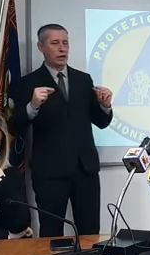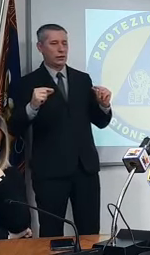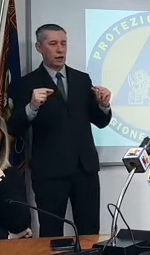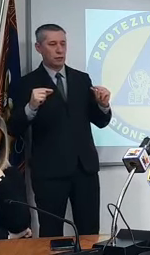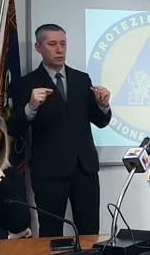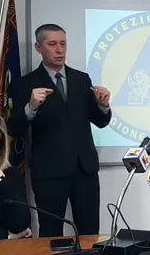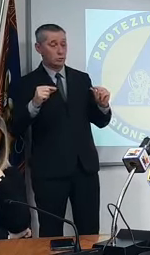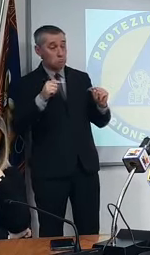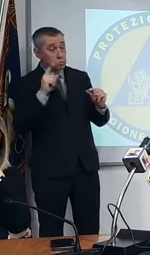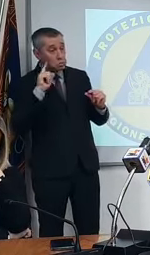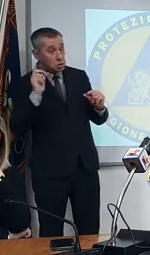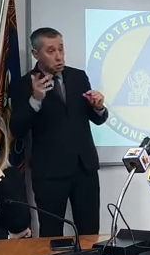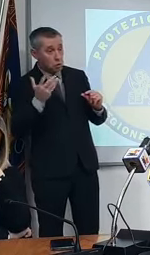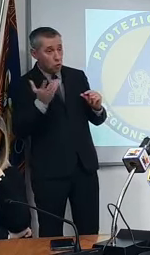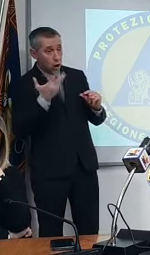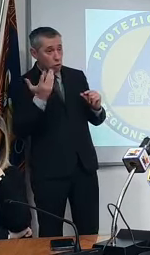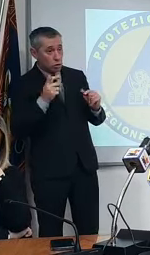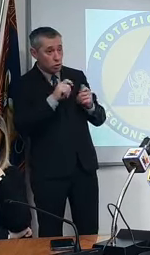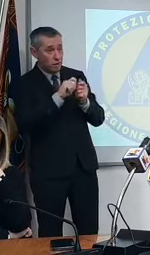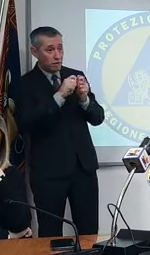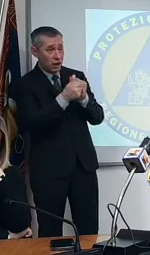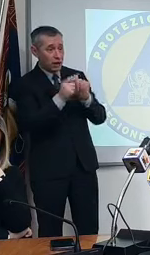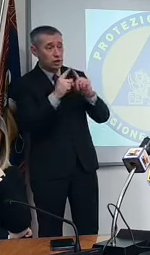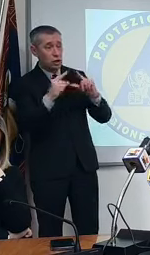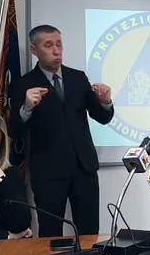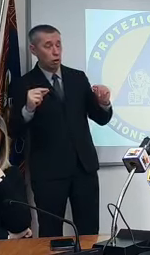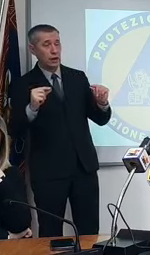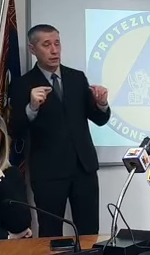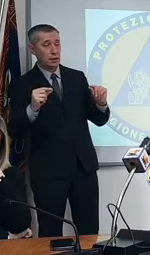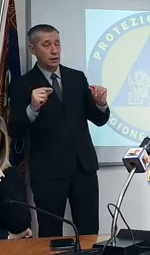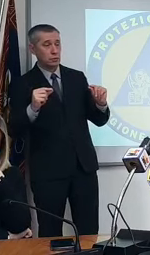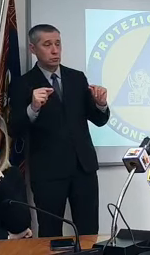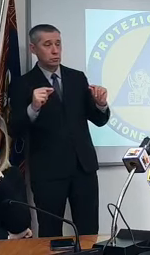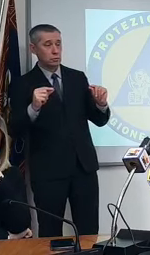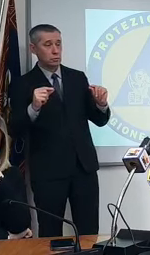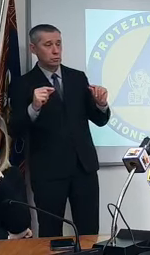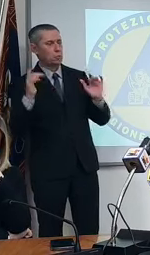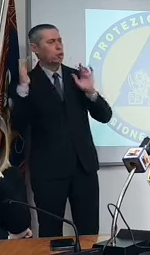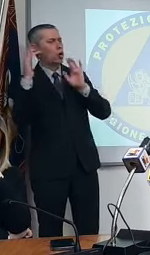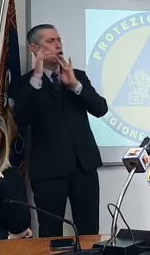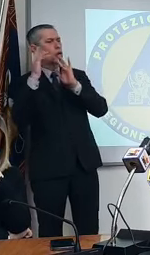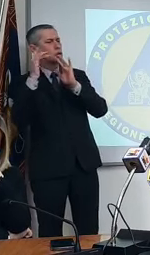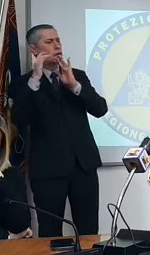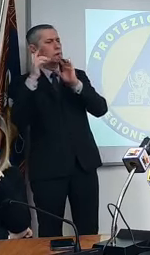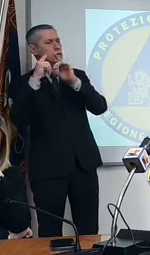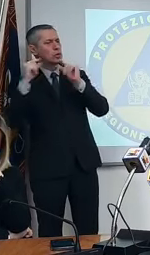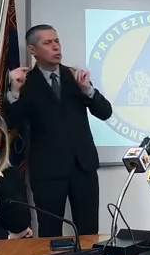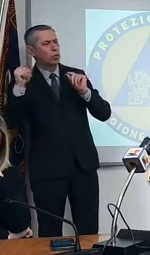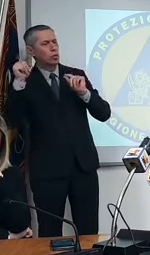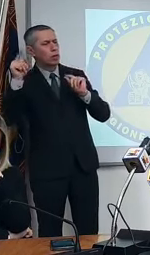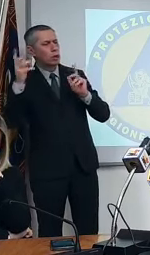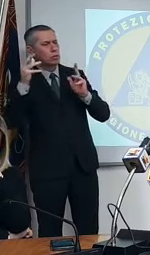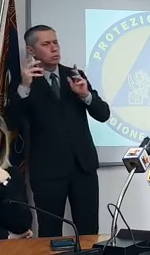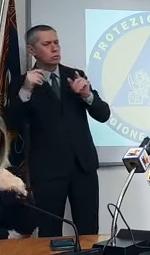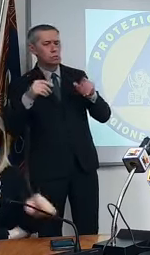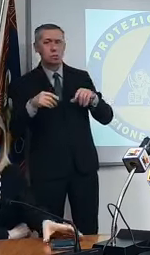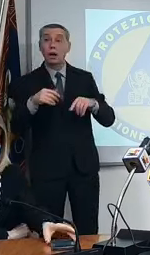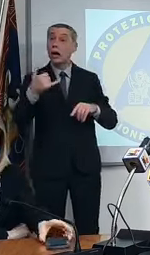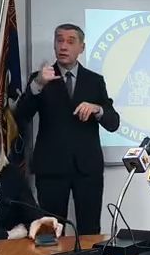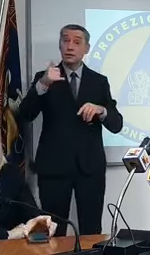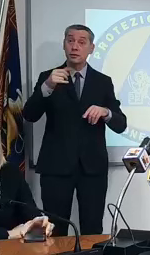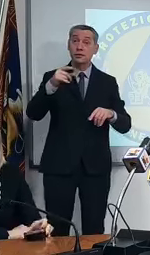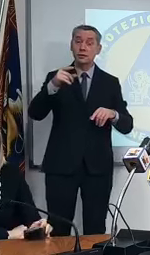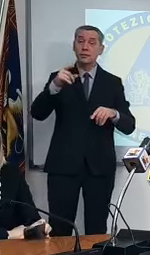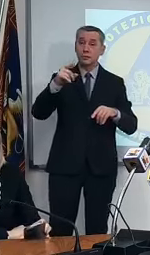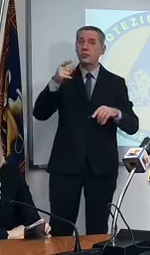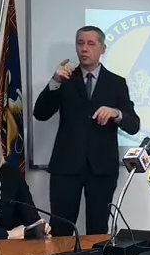su questa variante ma questi sono tutti aveva dei contatti anche in Giappone ogni tanto ce ne parlava sì mi ha dato un'idea dopo